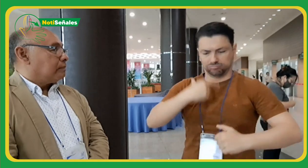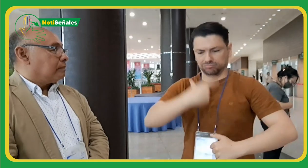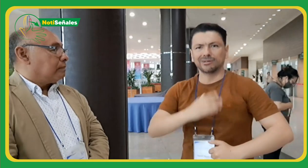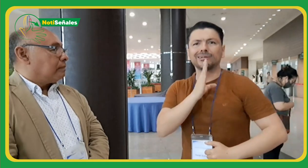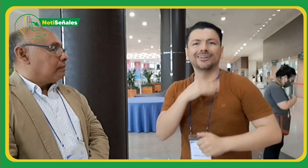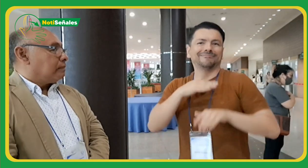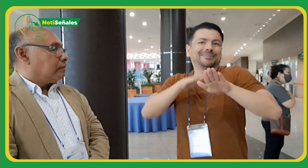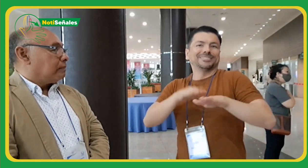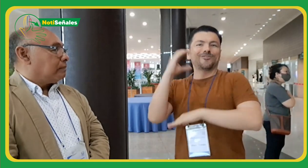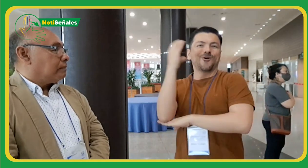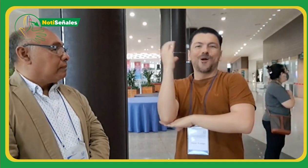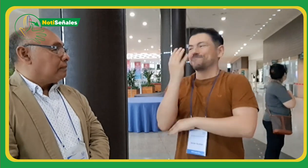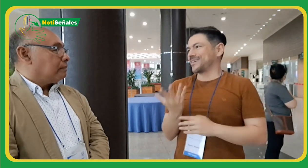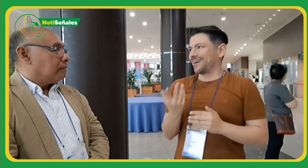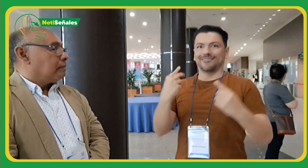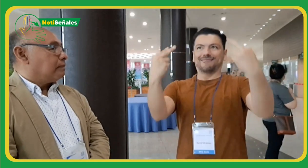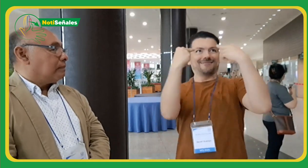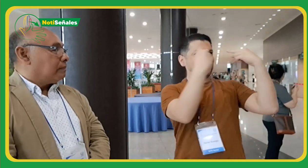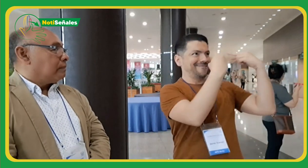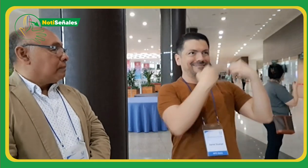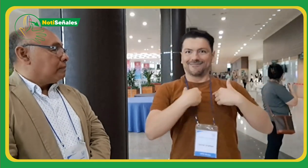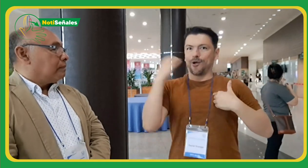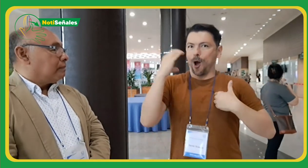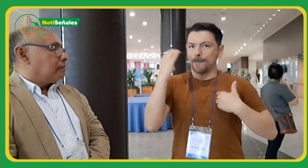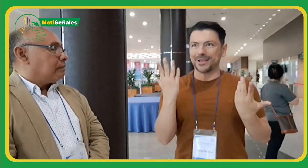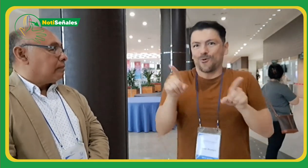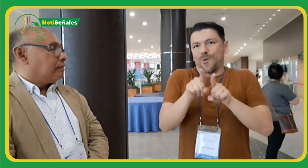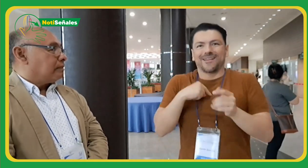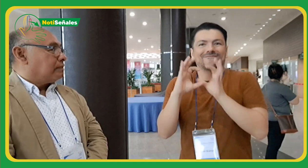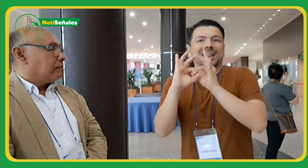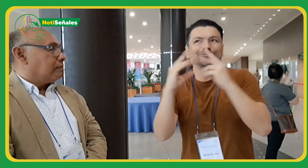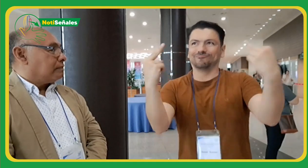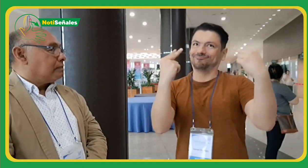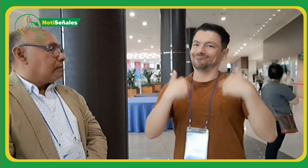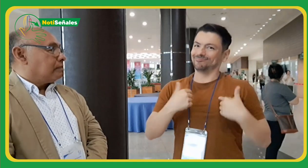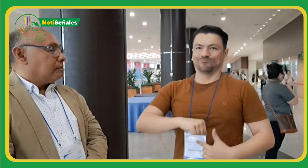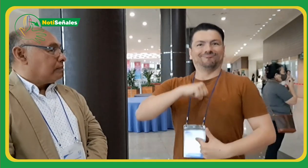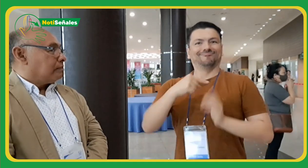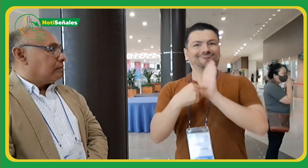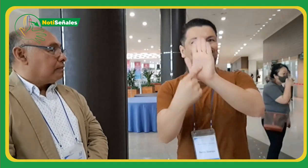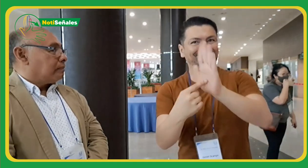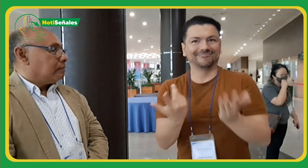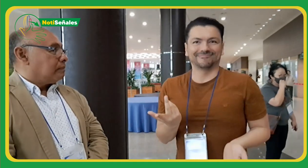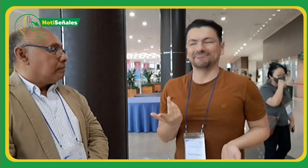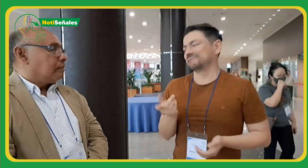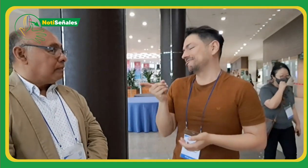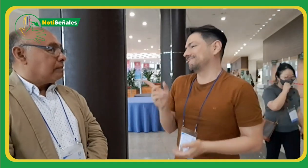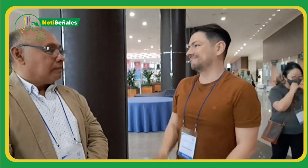a nuestro país. Las personas que están en ese lugar saben que somos de Colombia, al igual que FENASCOL es de Colombia y es un orgullo